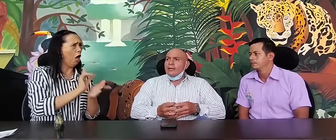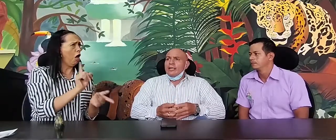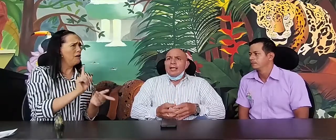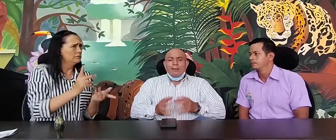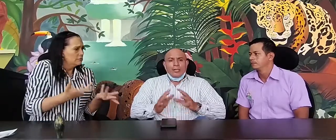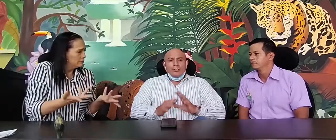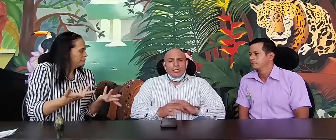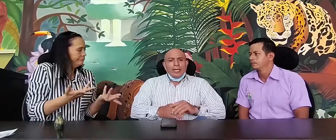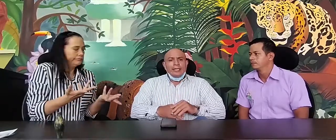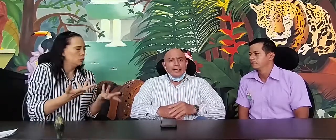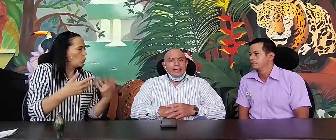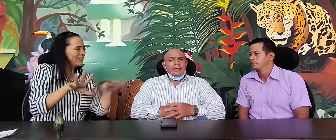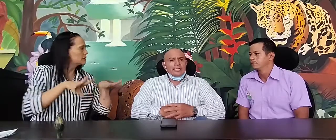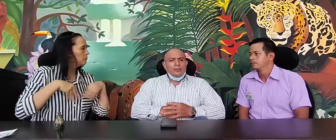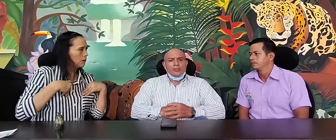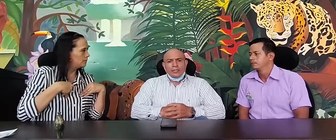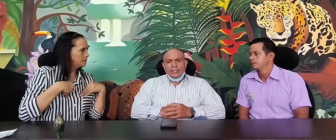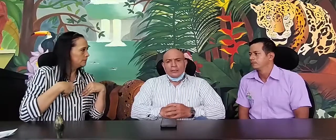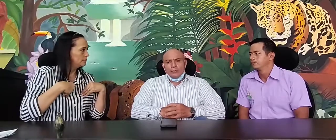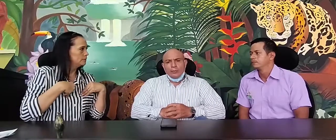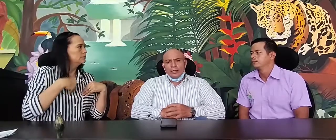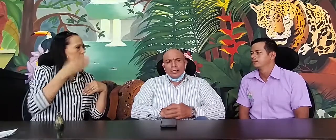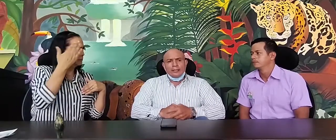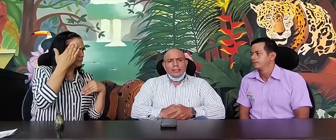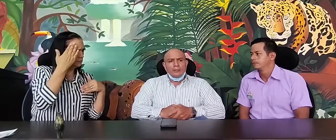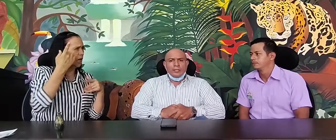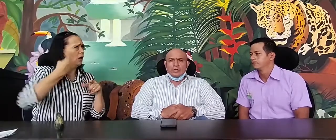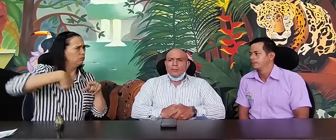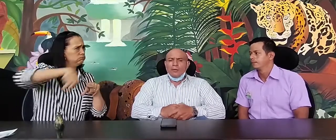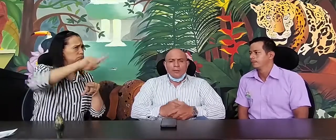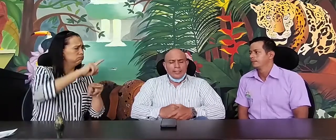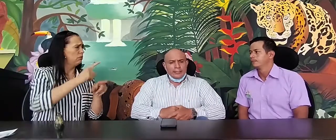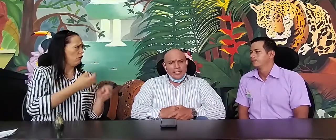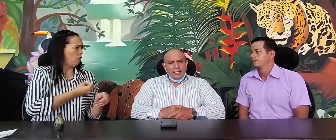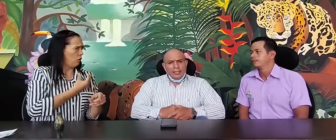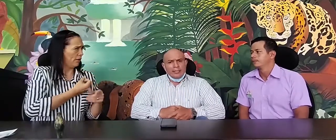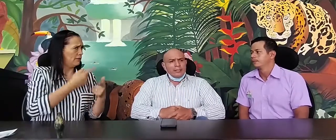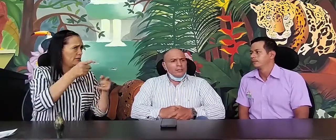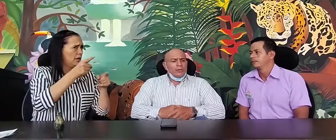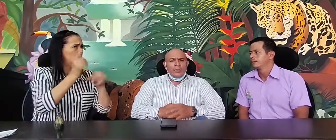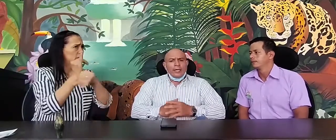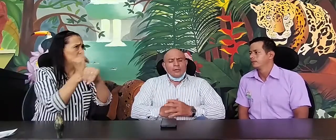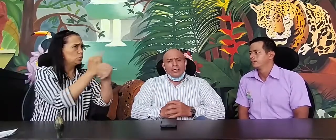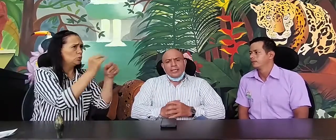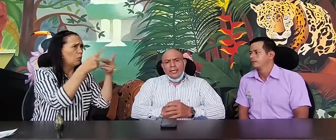la mayoría de las instituciones públicas del municipio de Corencia todavía no tenga